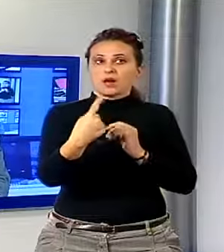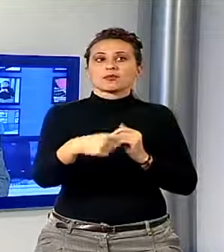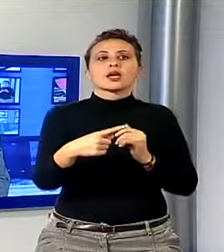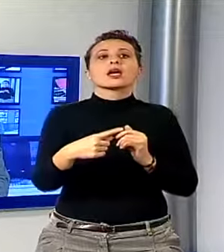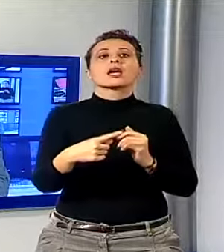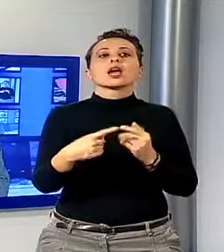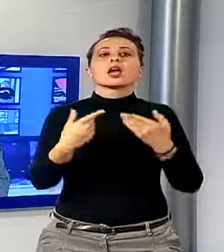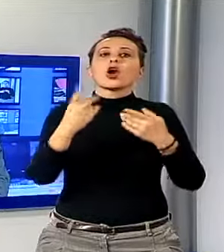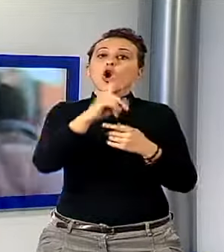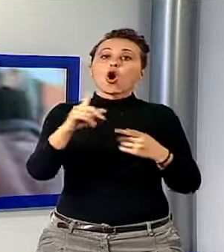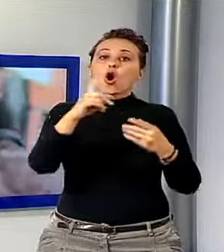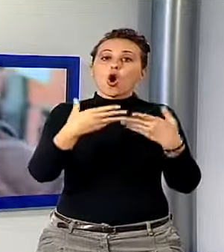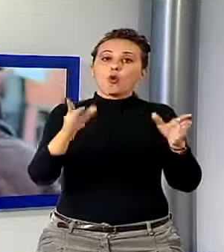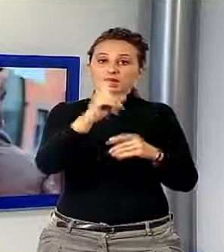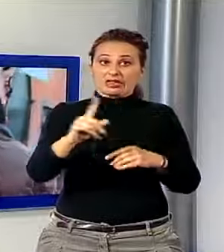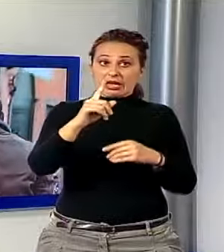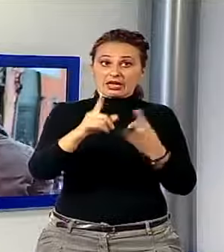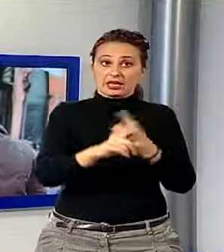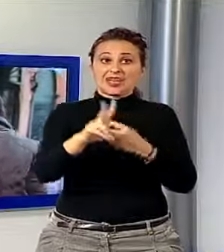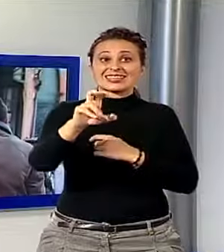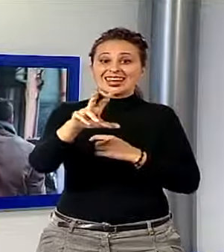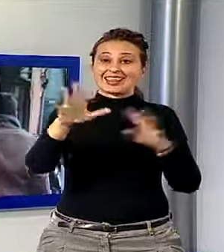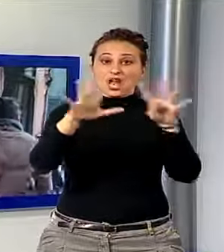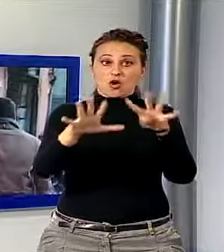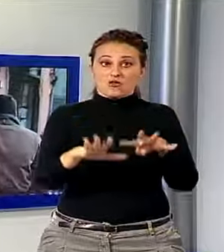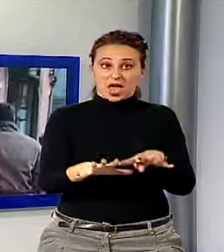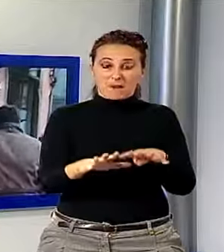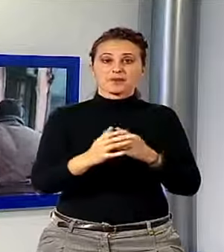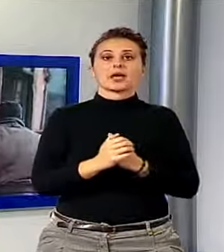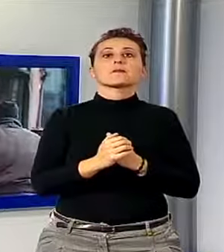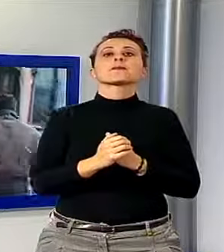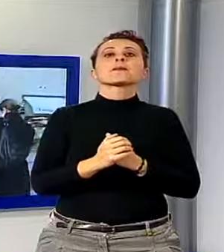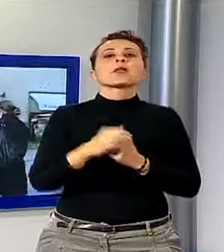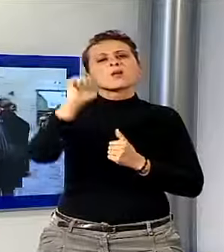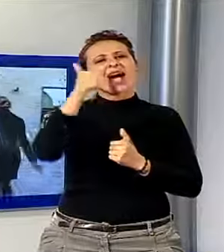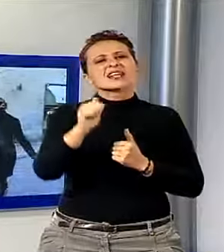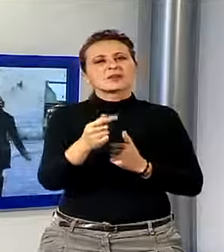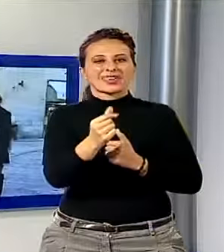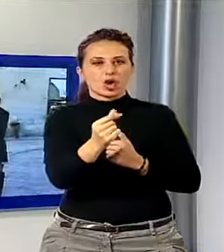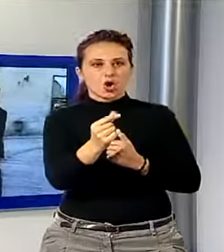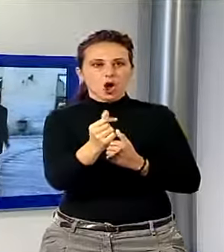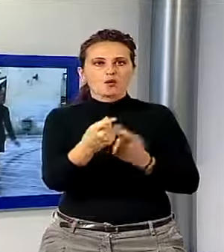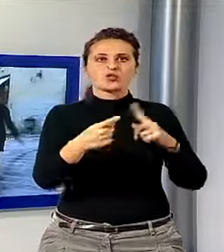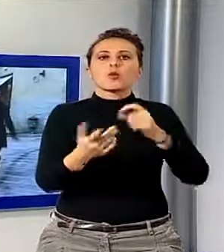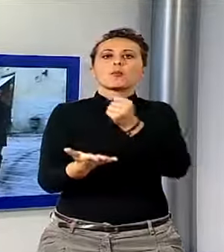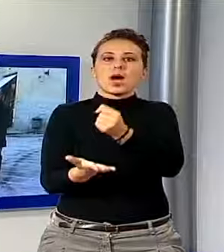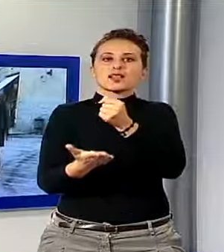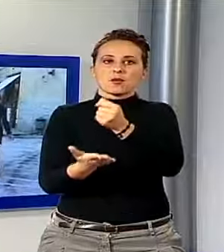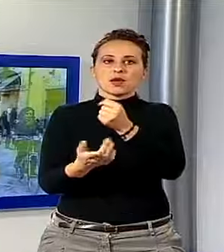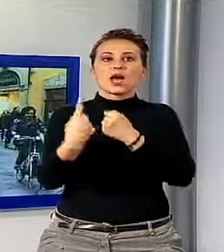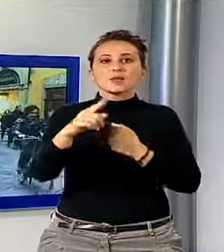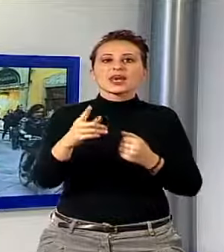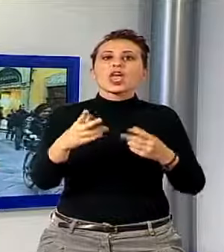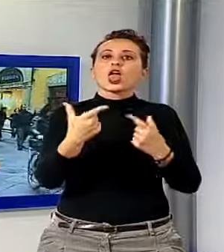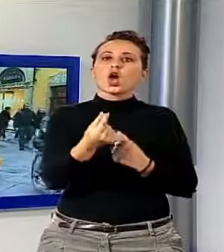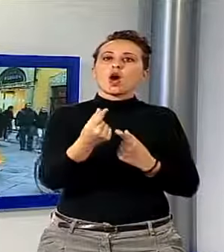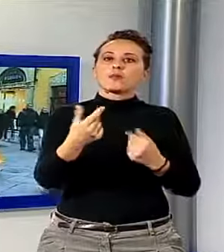fatto. Gli aspetti economici e patrimoniali legati alla convivenza delle famiglie di fatto potranno essere regolati